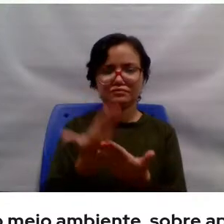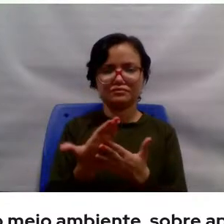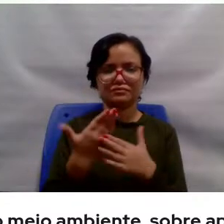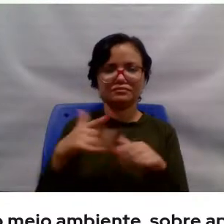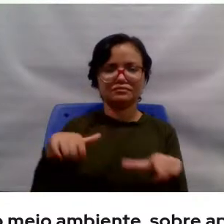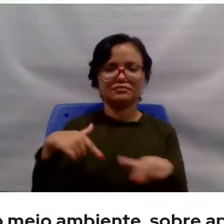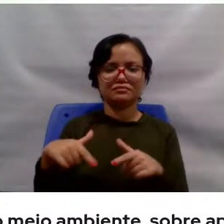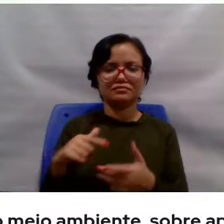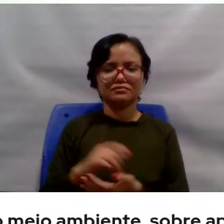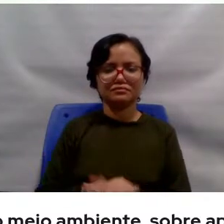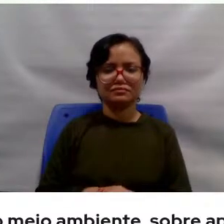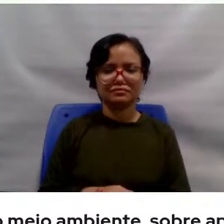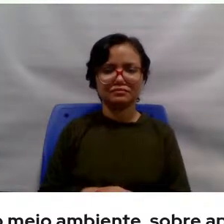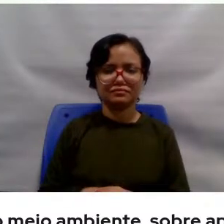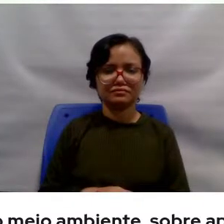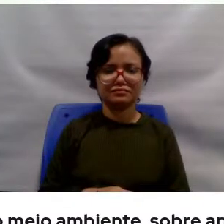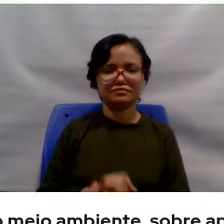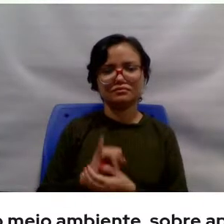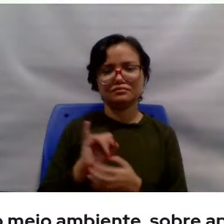Se a senhora puder, claro.